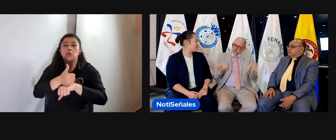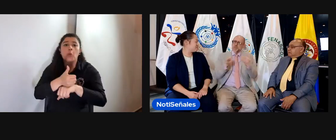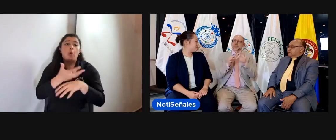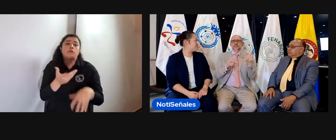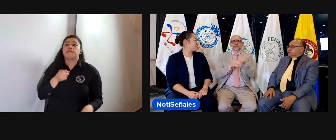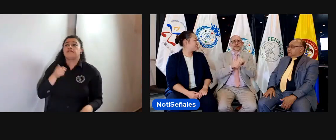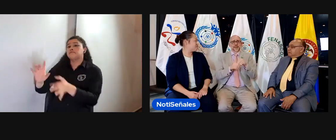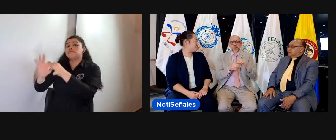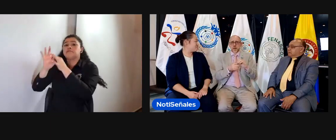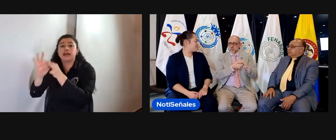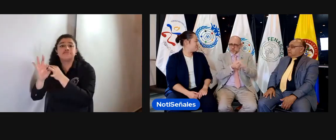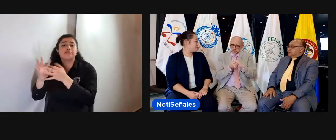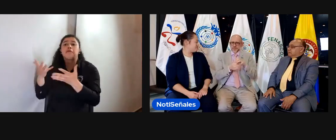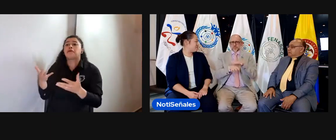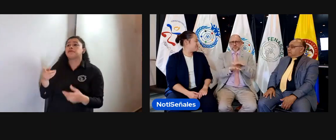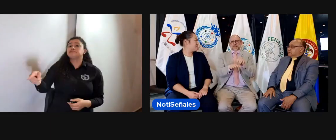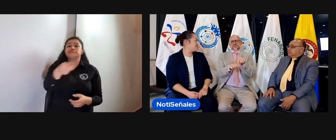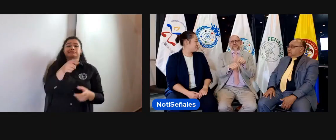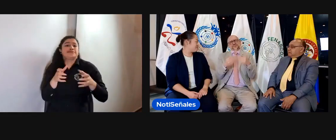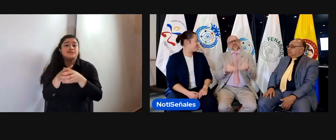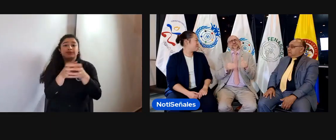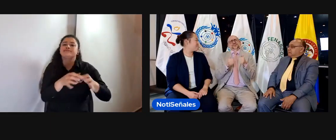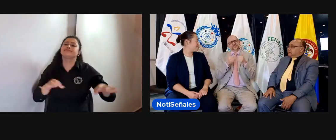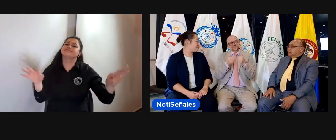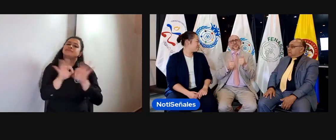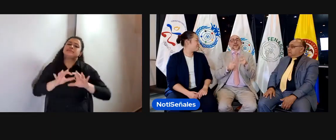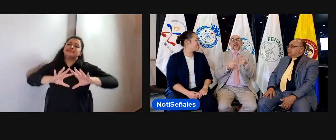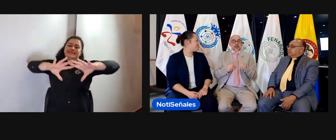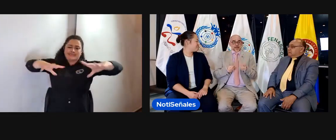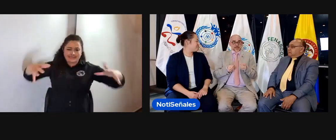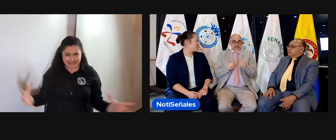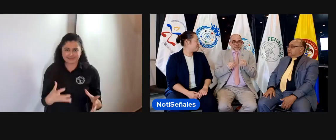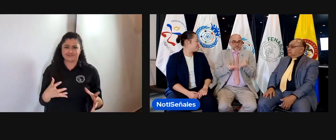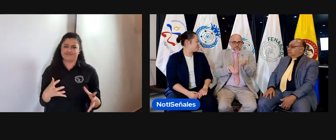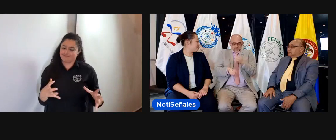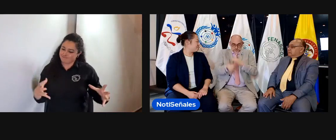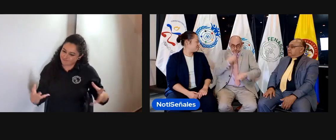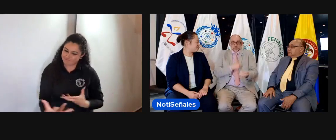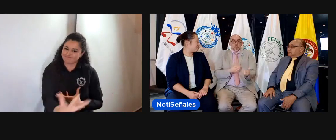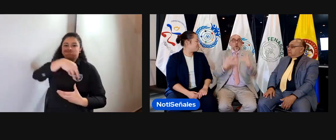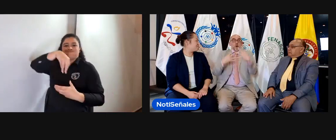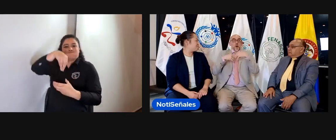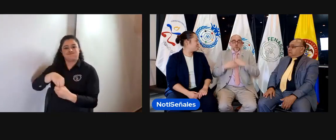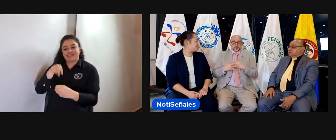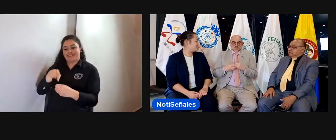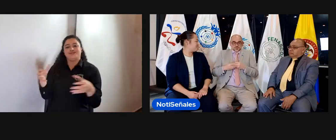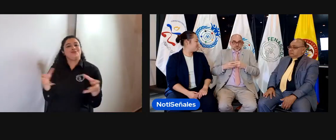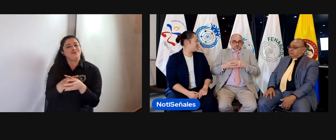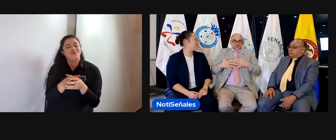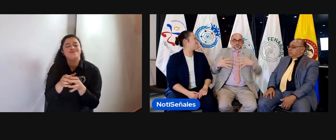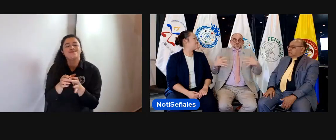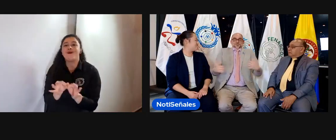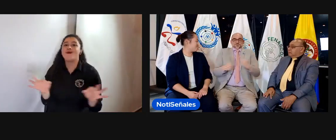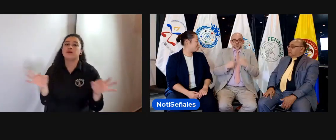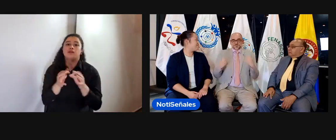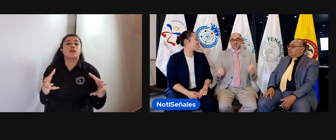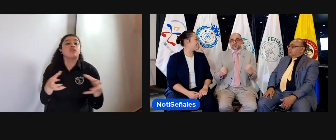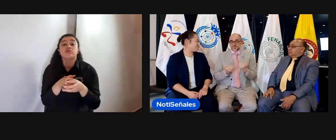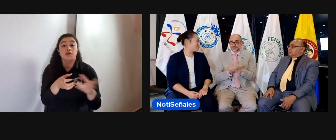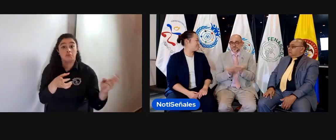manténganse allí en el movimiento asociativo. Ese movimiento asociativo es por todos y para todos, porque nos permite